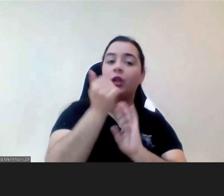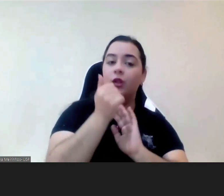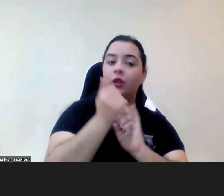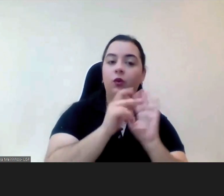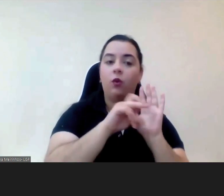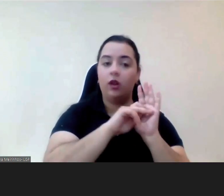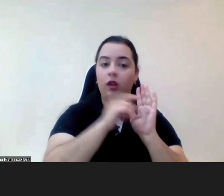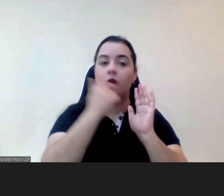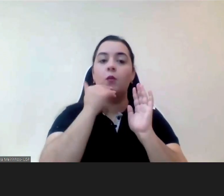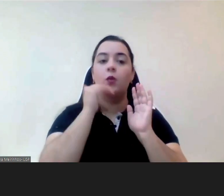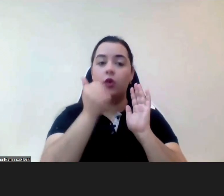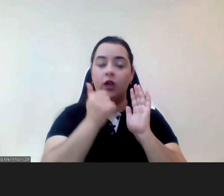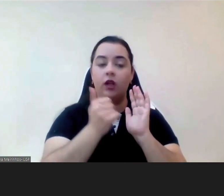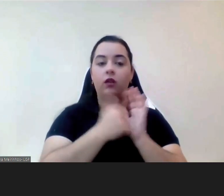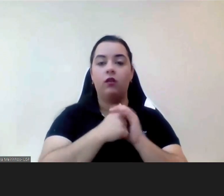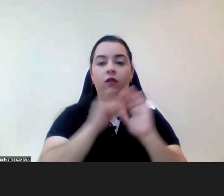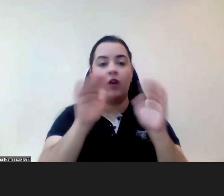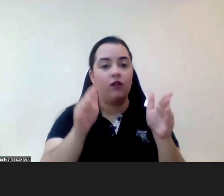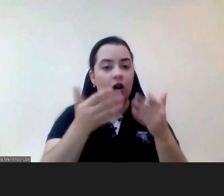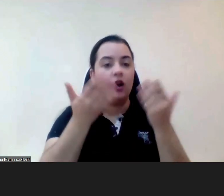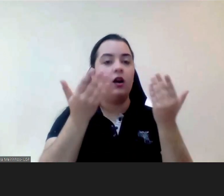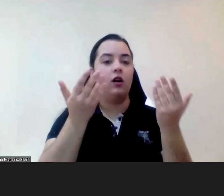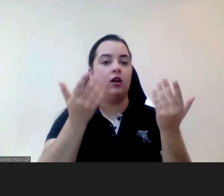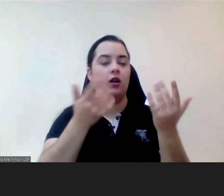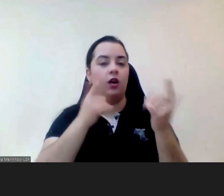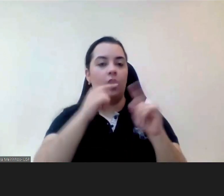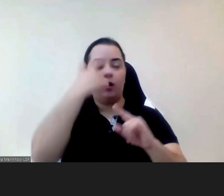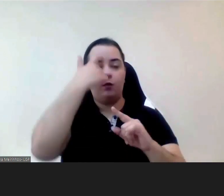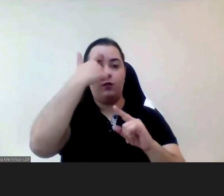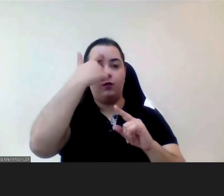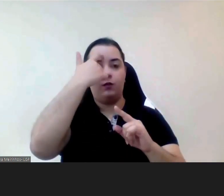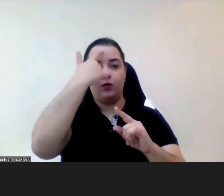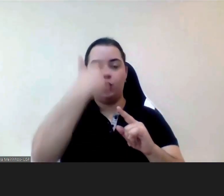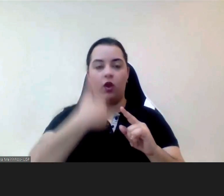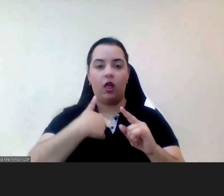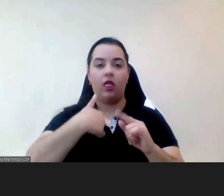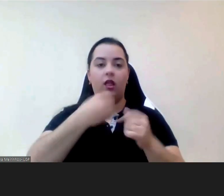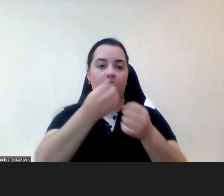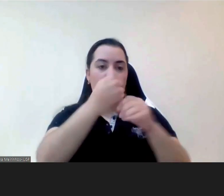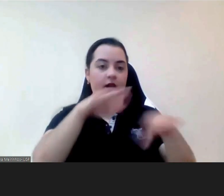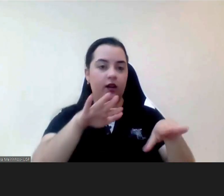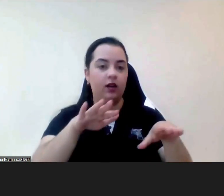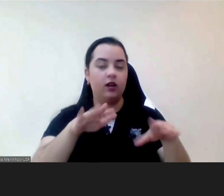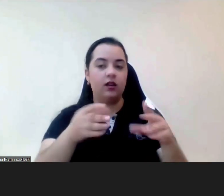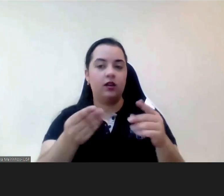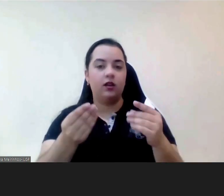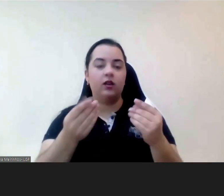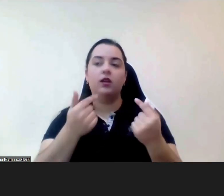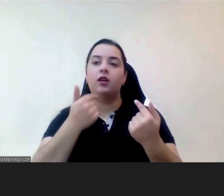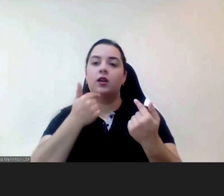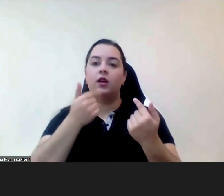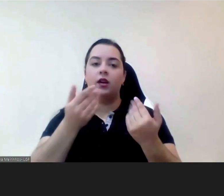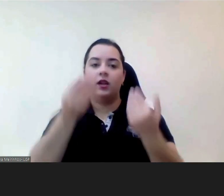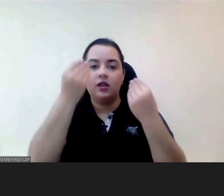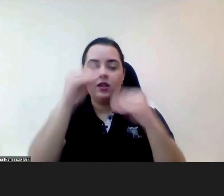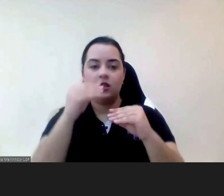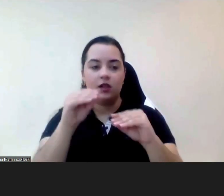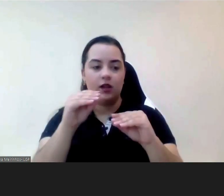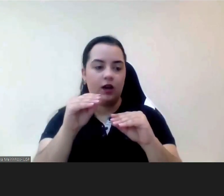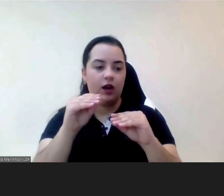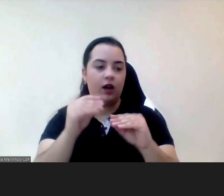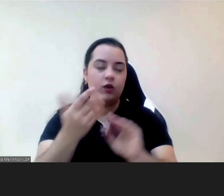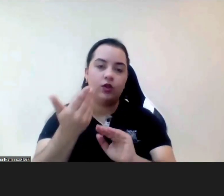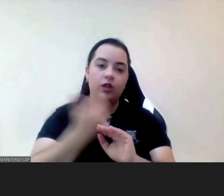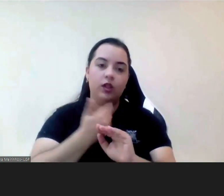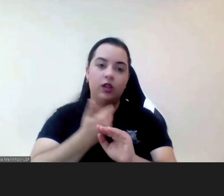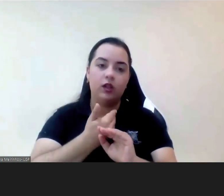fala-se de promover o desenvolvimento da personalidade da criança em colocar na criança ao respeito pelos direitos humanos e liberdades fundamentais